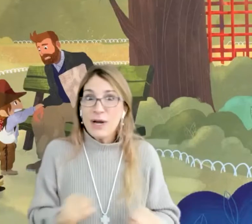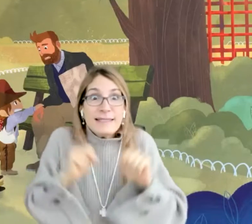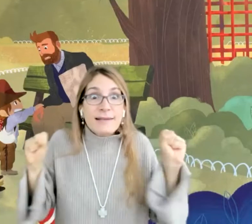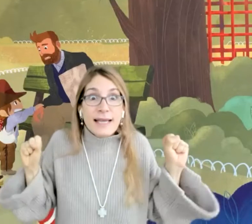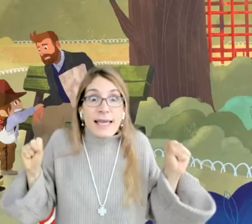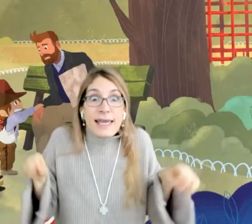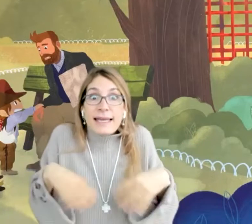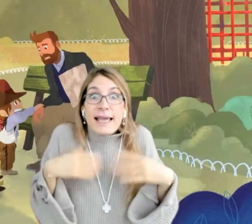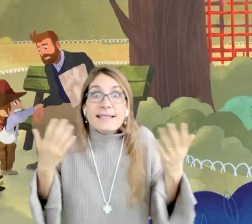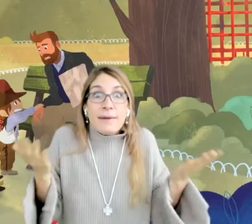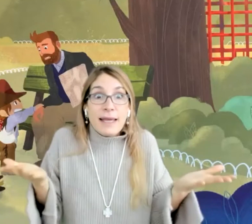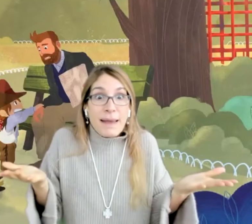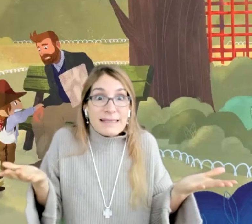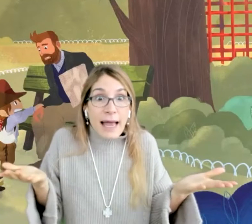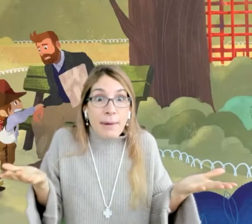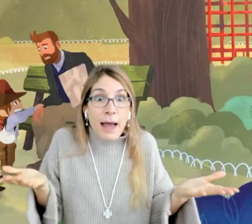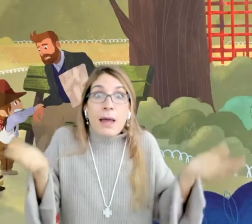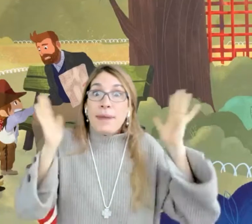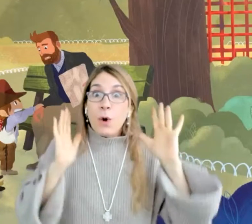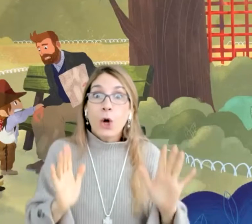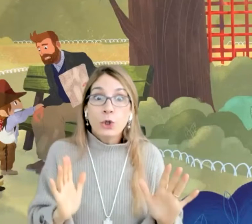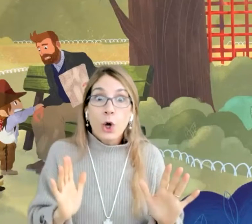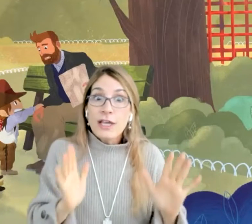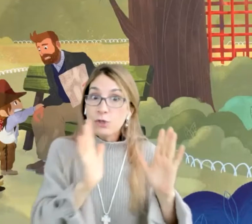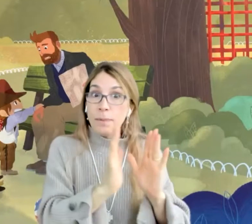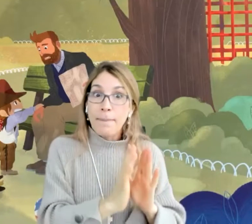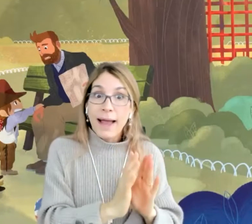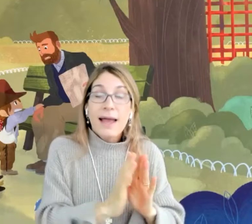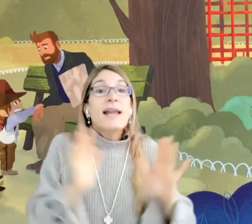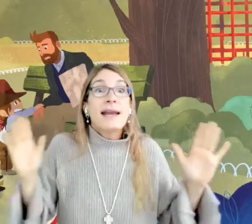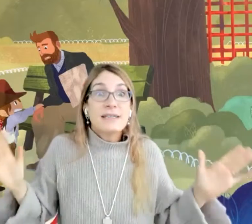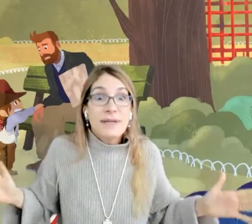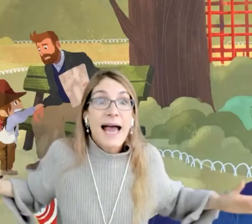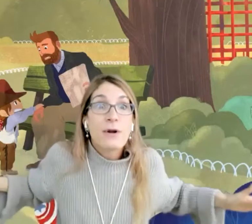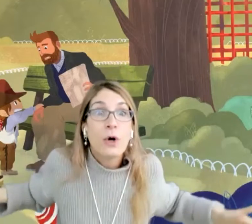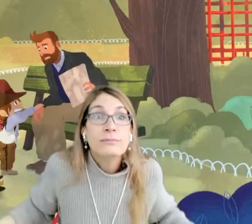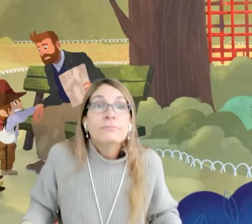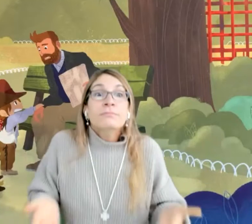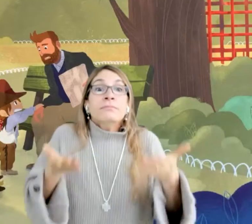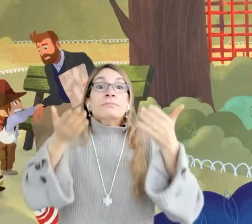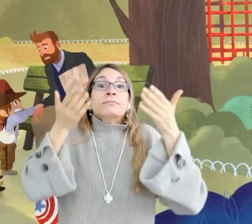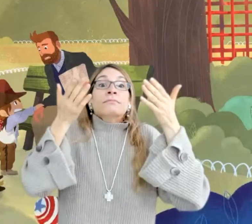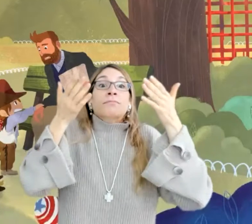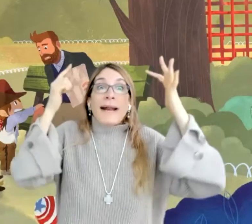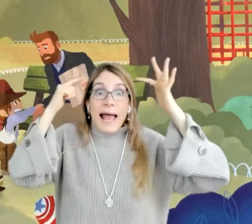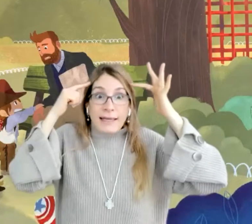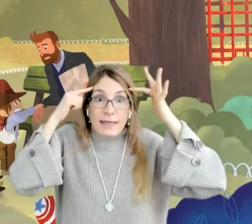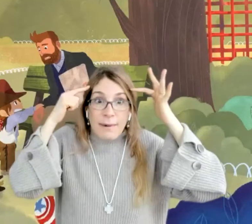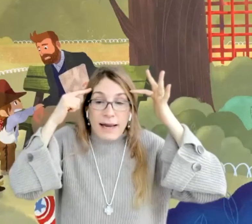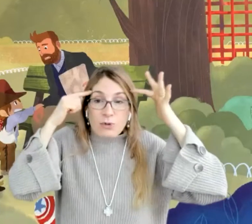molestarse. Y querían saber qué pasaba. Pero Oto y su papá respiraron para activar